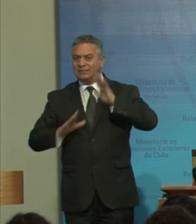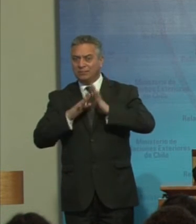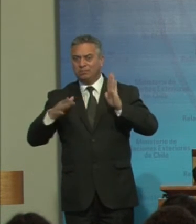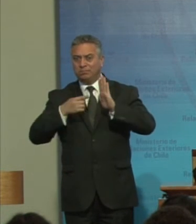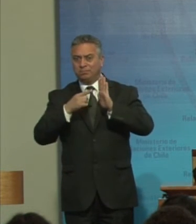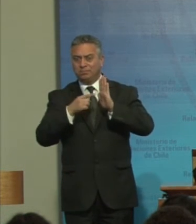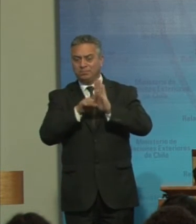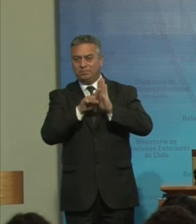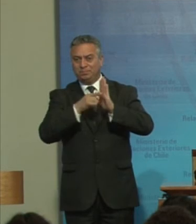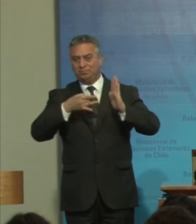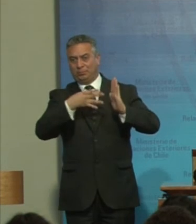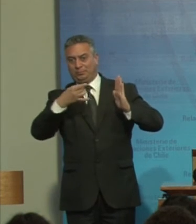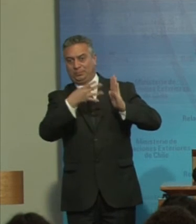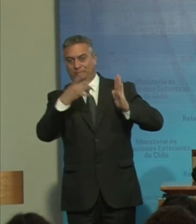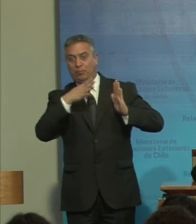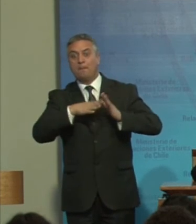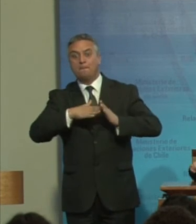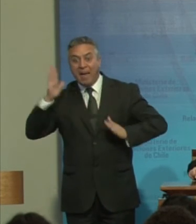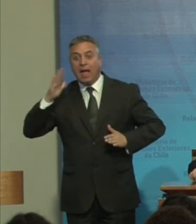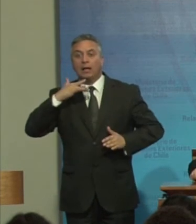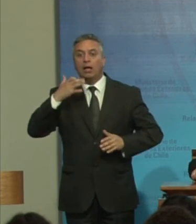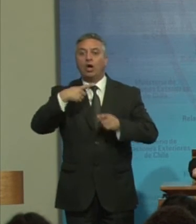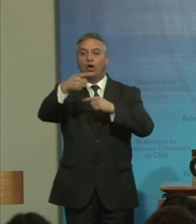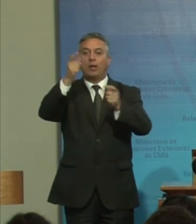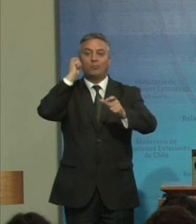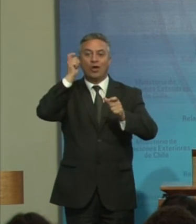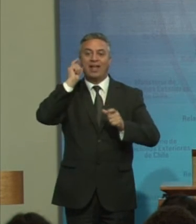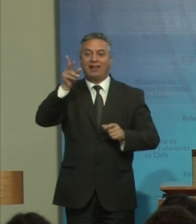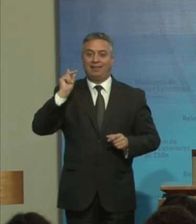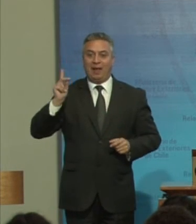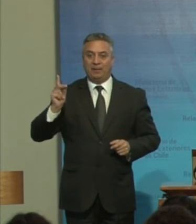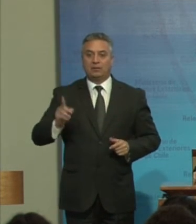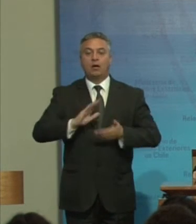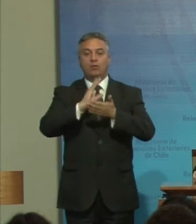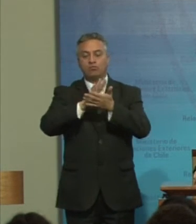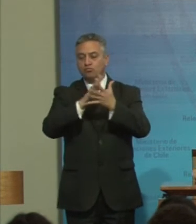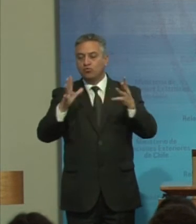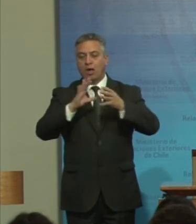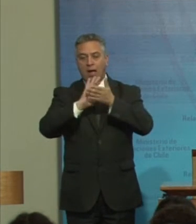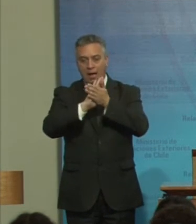Que las otras Personas Con discapacidad Muchas gracias A todas Y todos